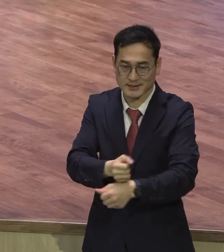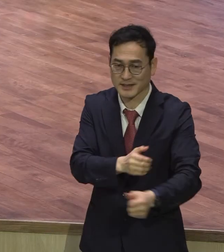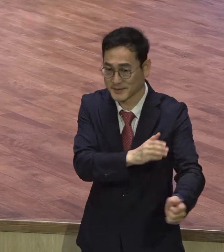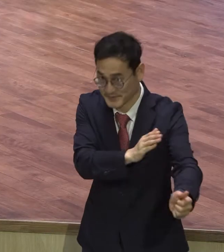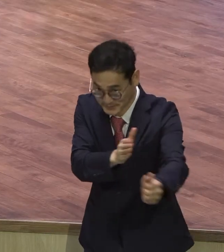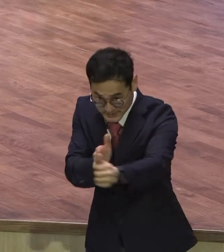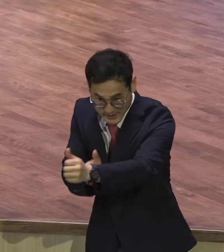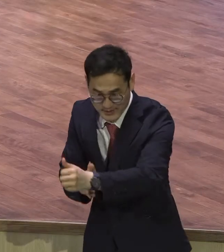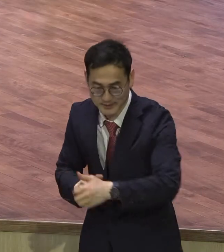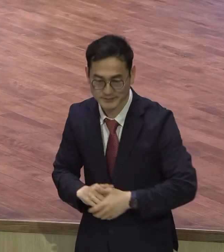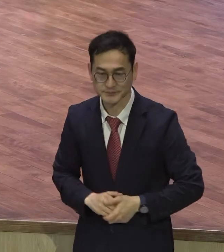결론입니다